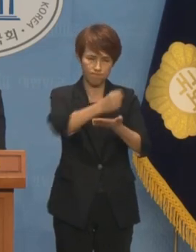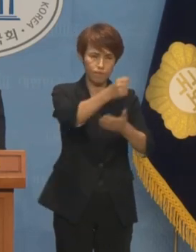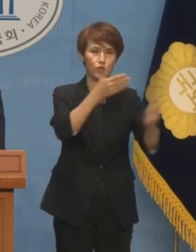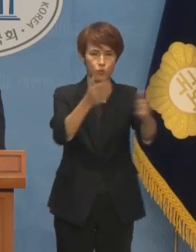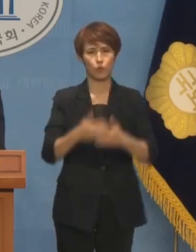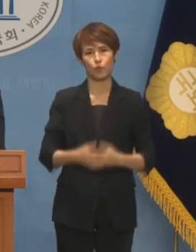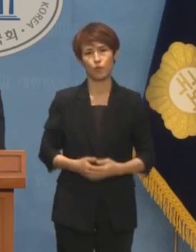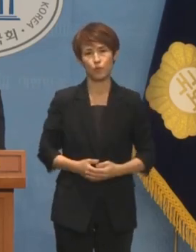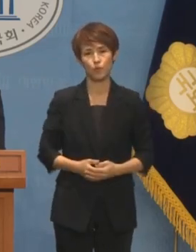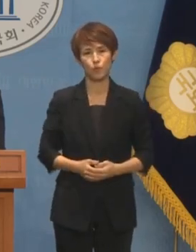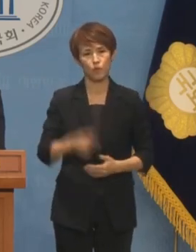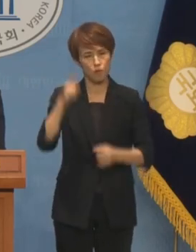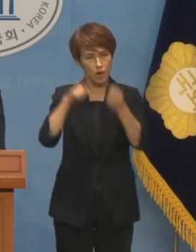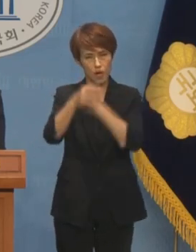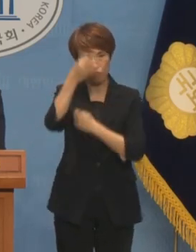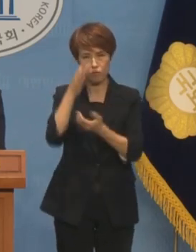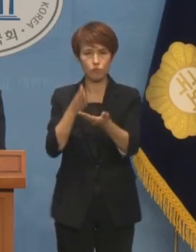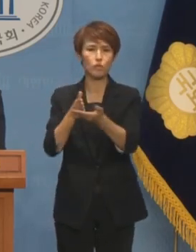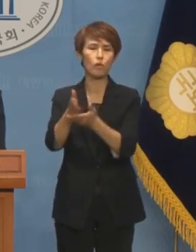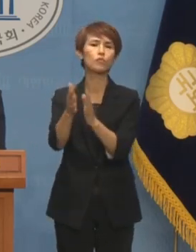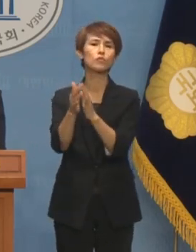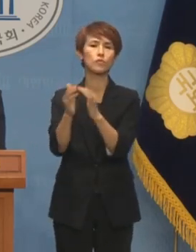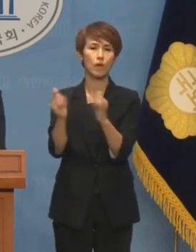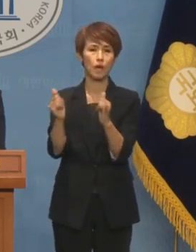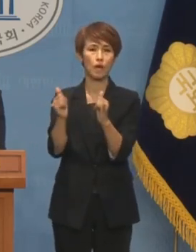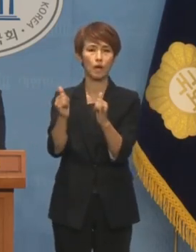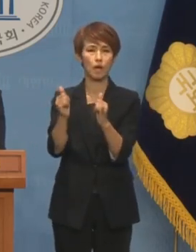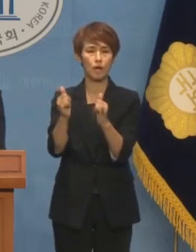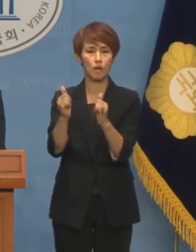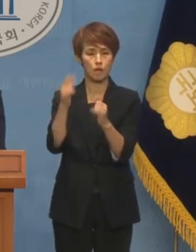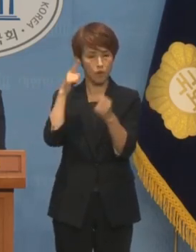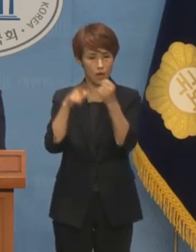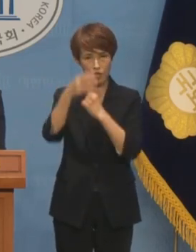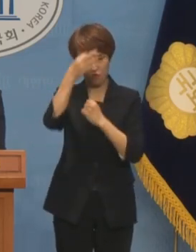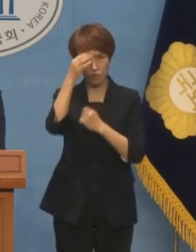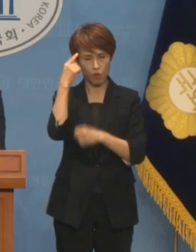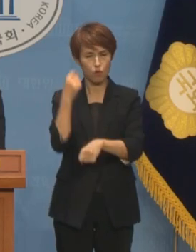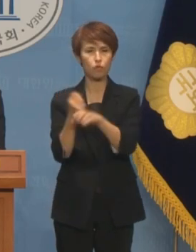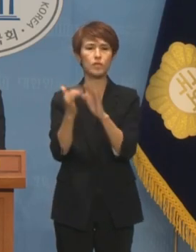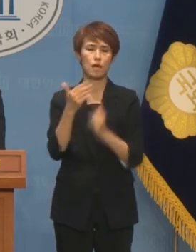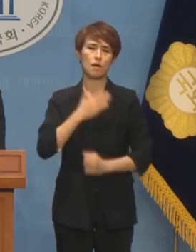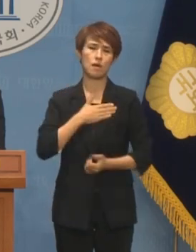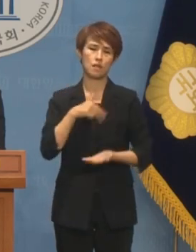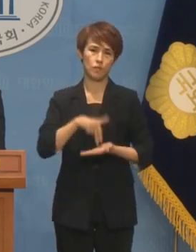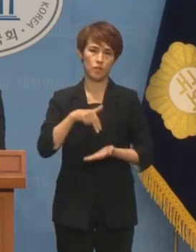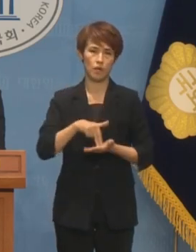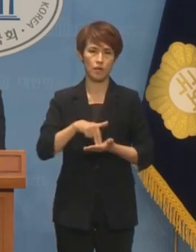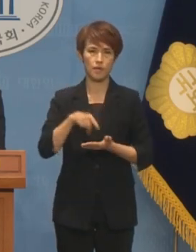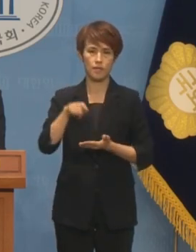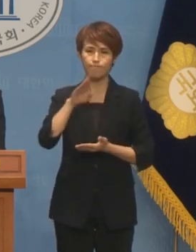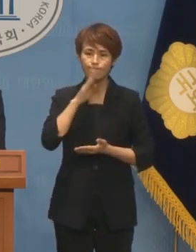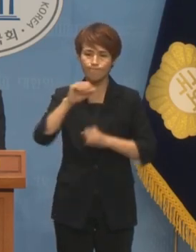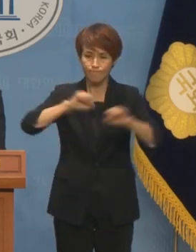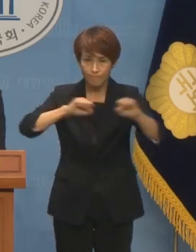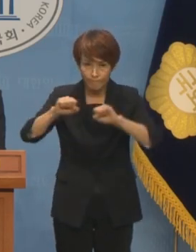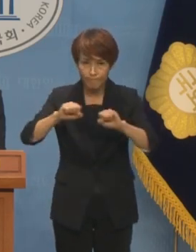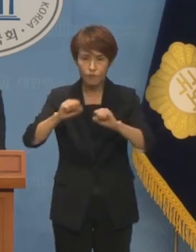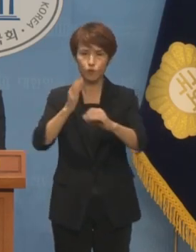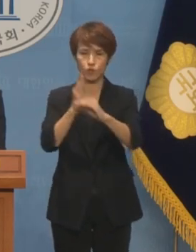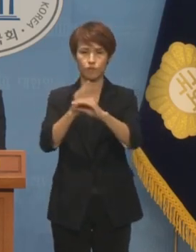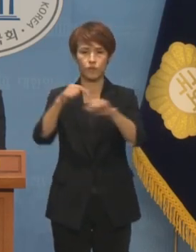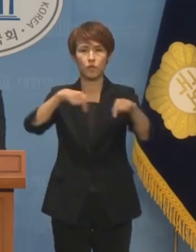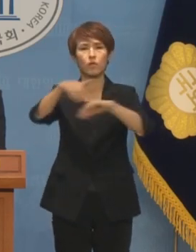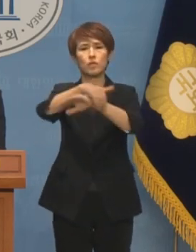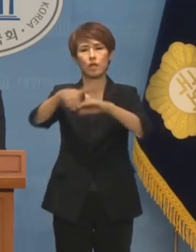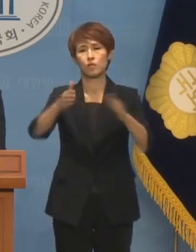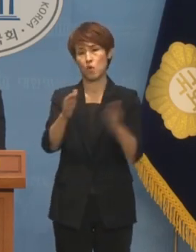준비된 과학기술 전문가이자 과학기술계를 대변하는 연구자로서 현장중심 과학기술정책을 마련해